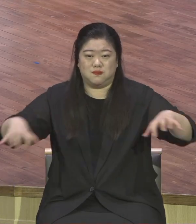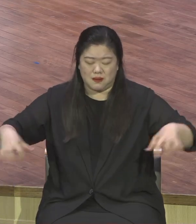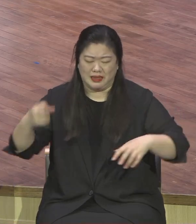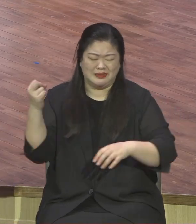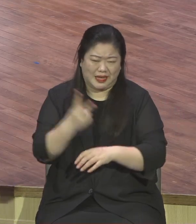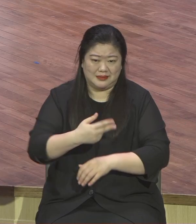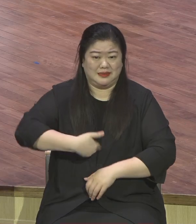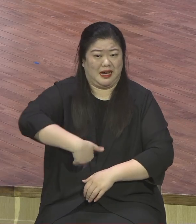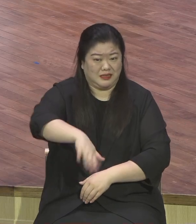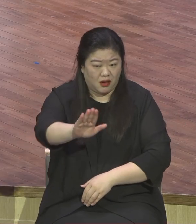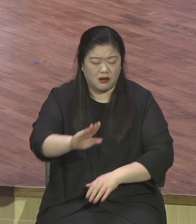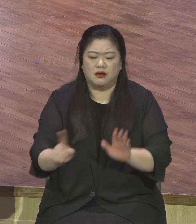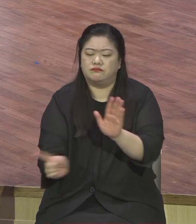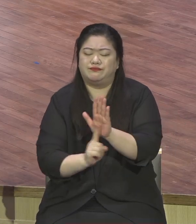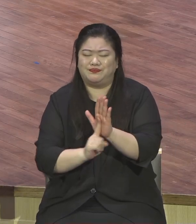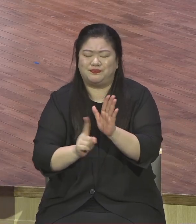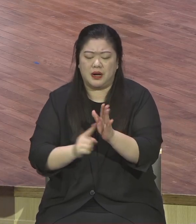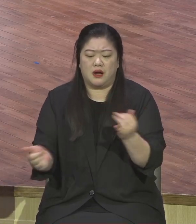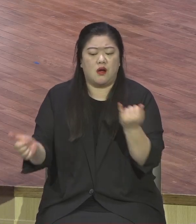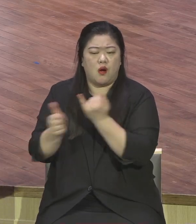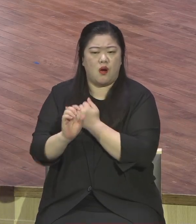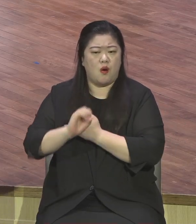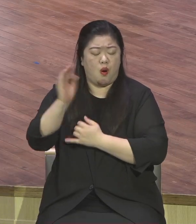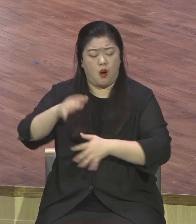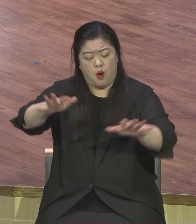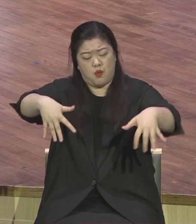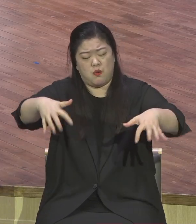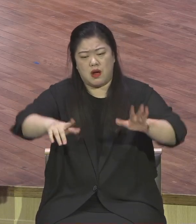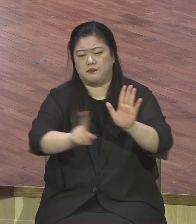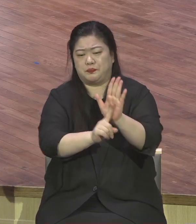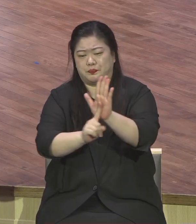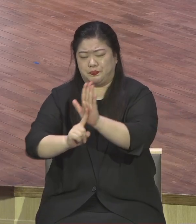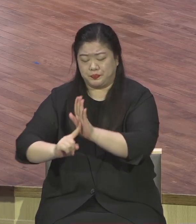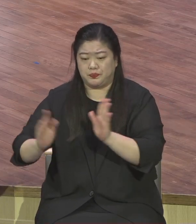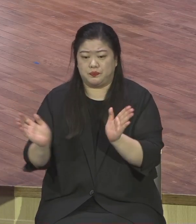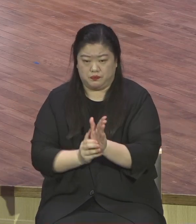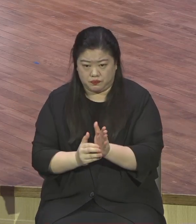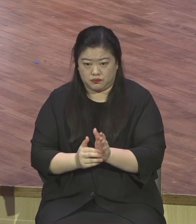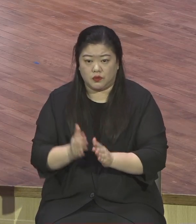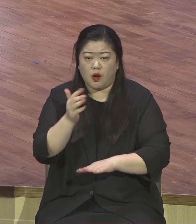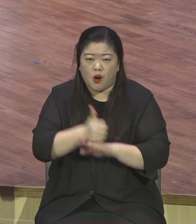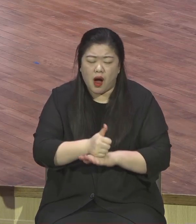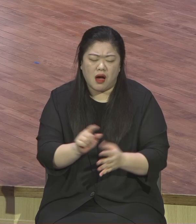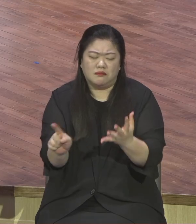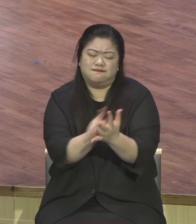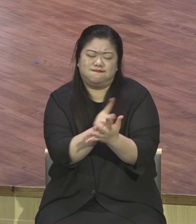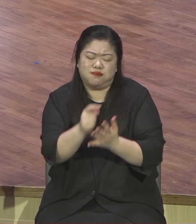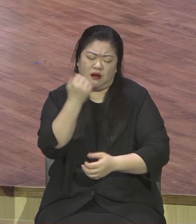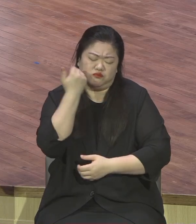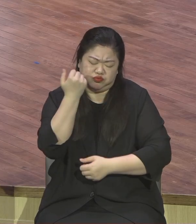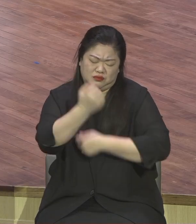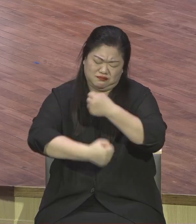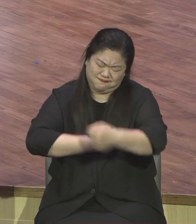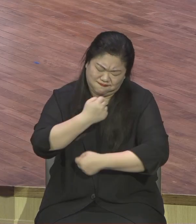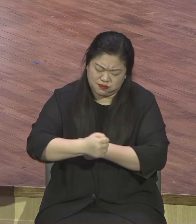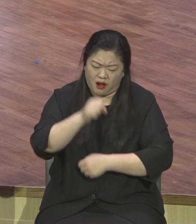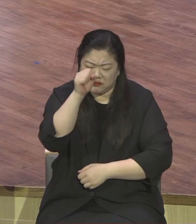청하여 오라 한데 종들이 길에 나가 악한 자나 선한 자나 만나는 대로 모두 데려오니 혼인잔치에 손님들이